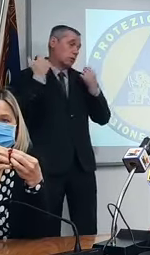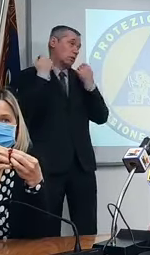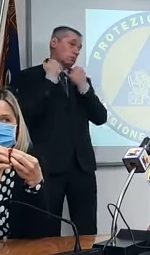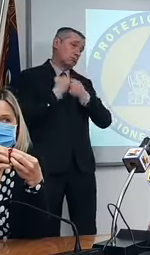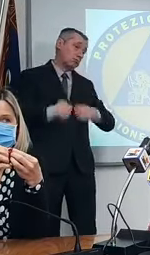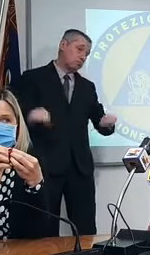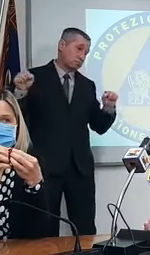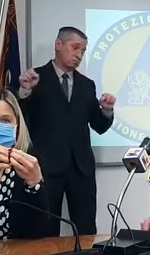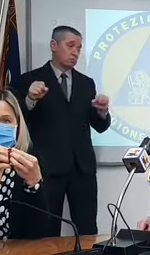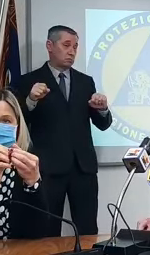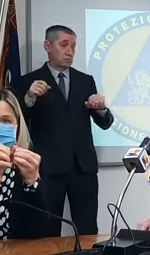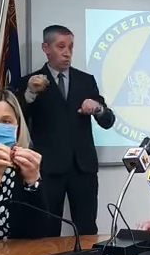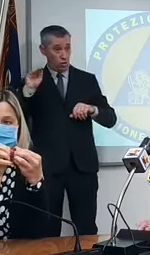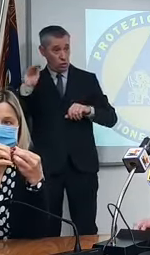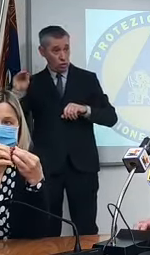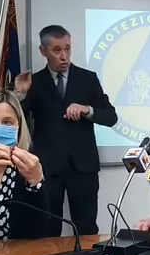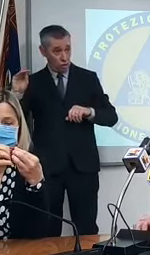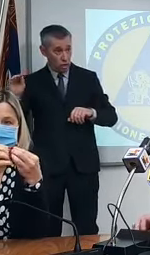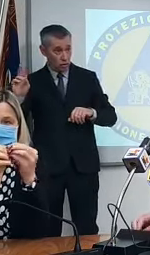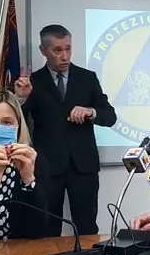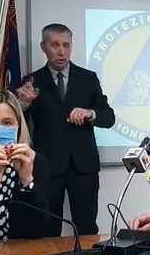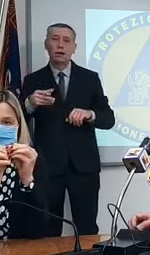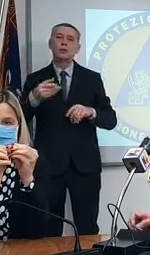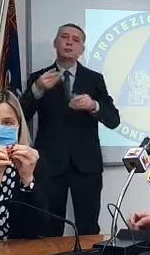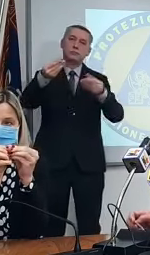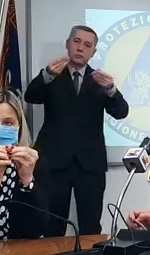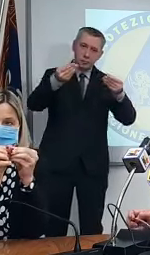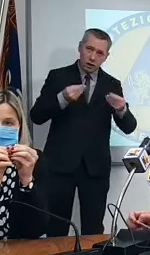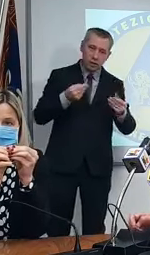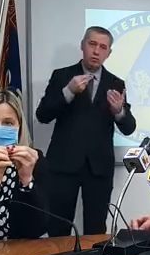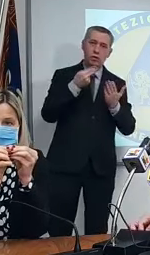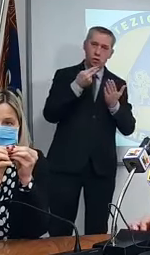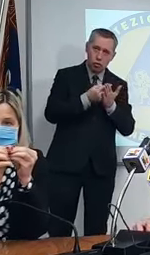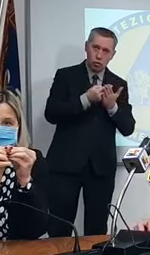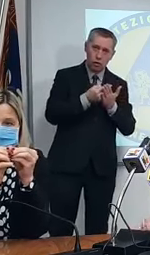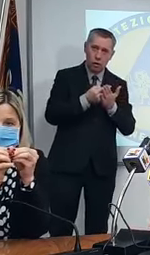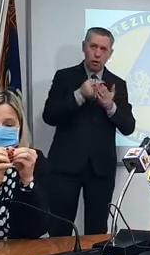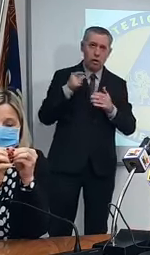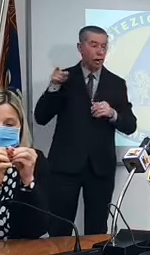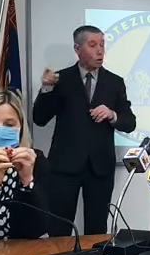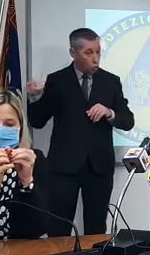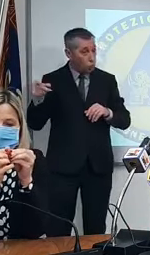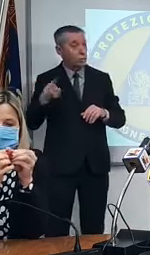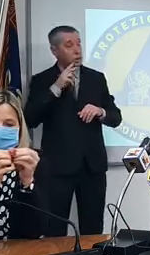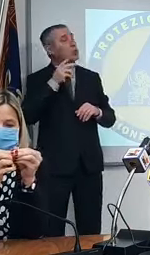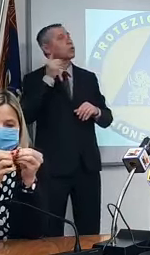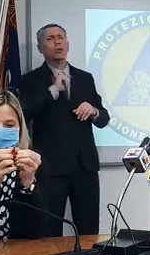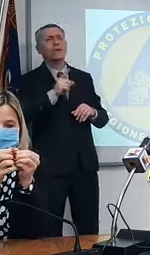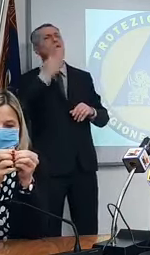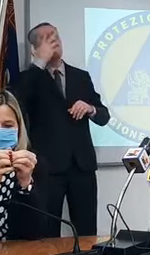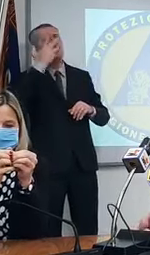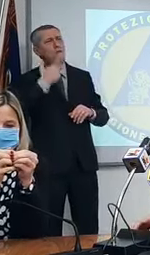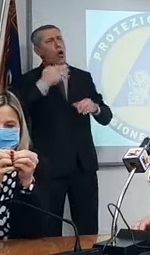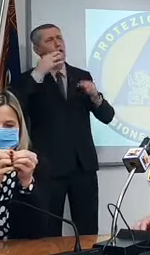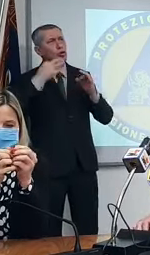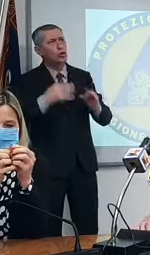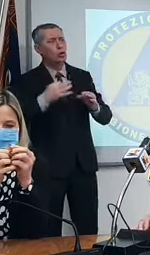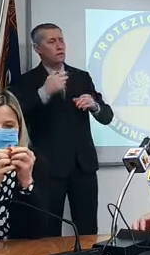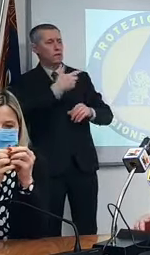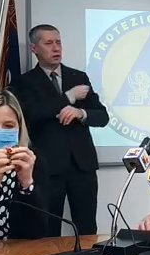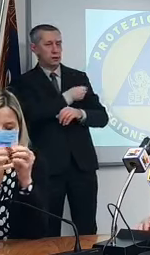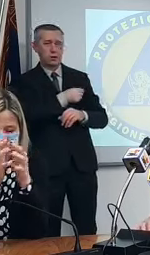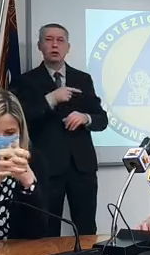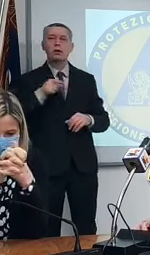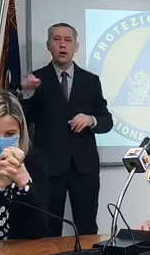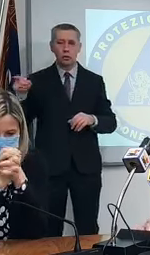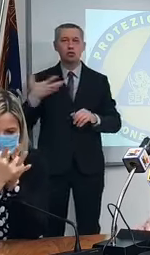gli ho chiesto venerdì ci dia il nome e lui ha detto no io voglio vaccinarmi e ha diritto ad essere